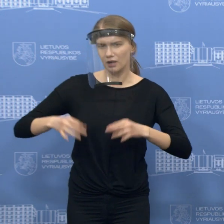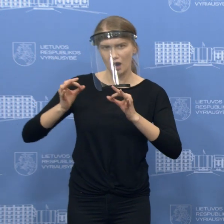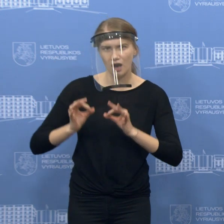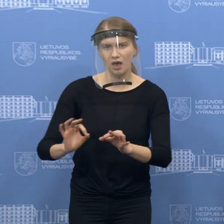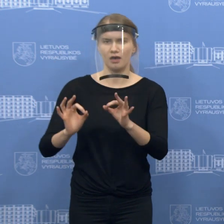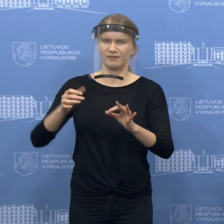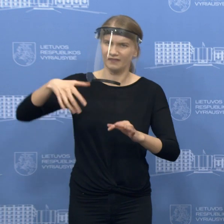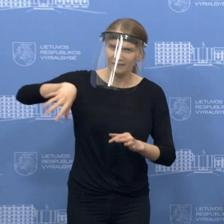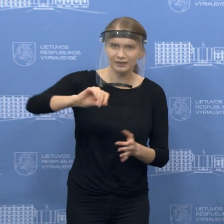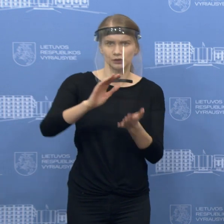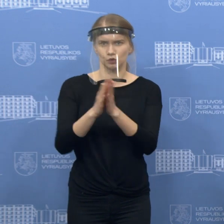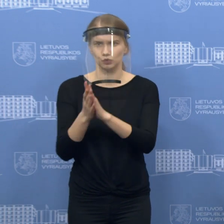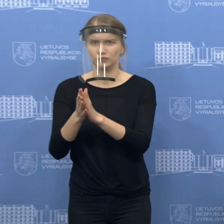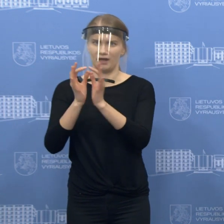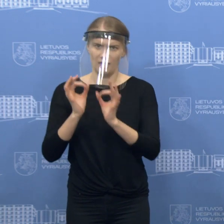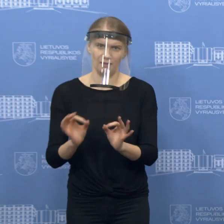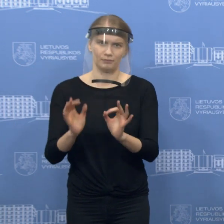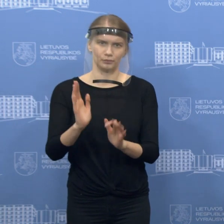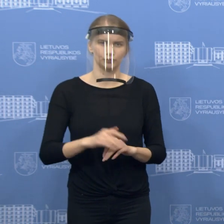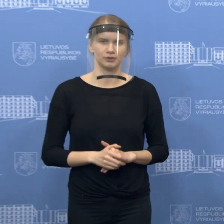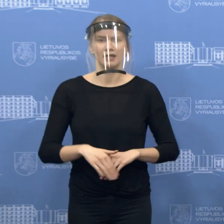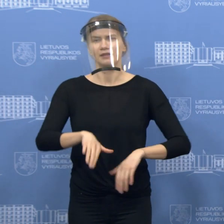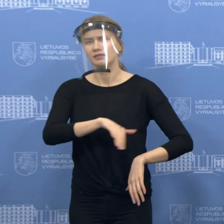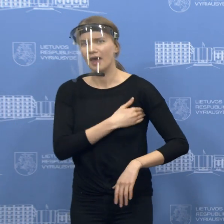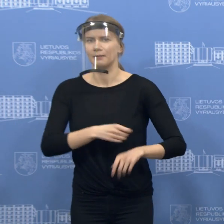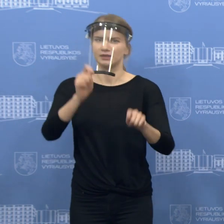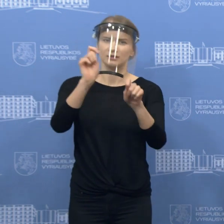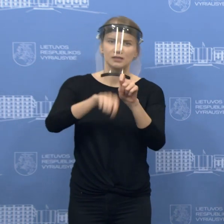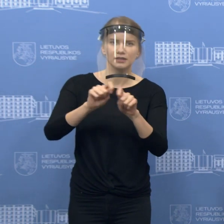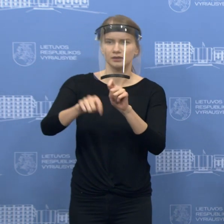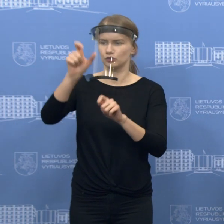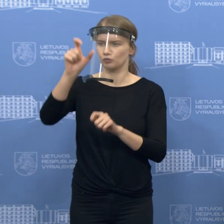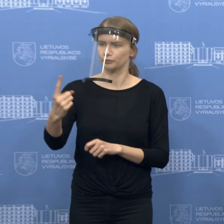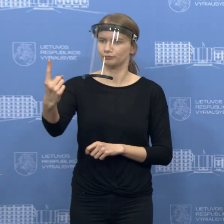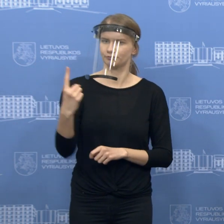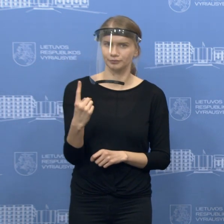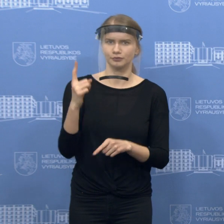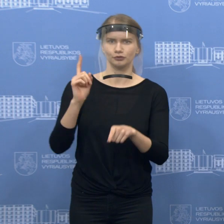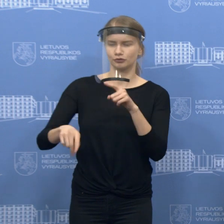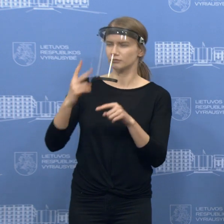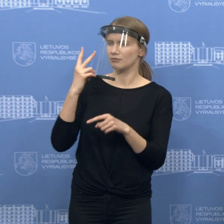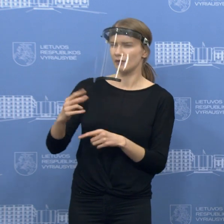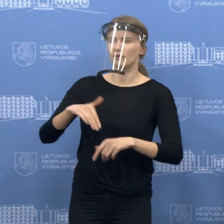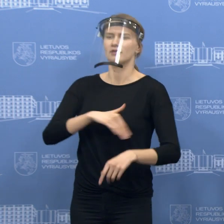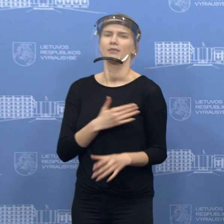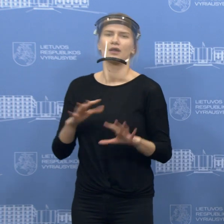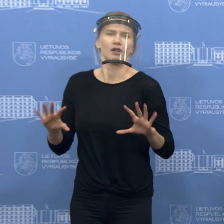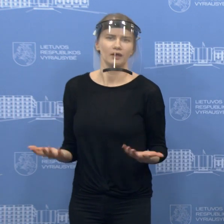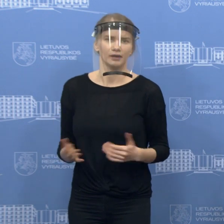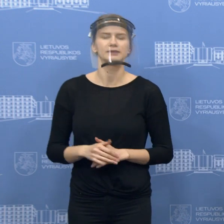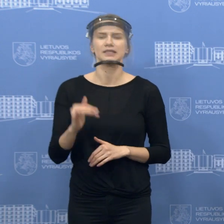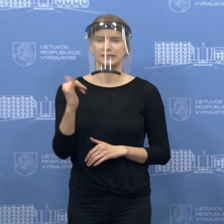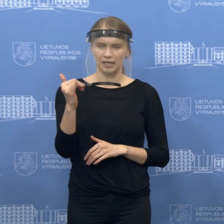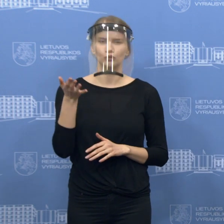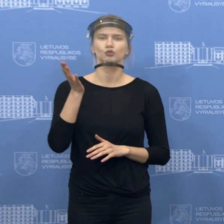eliminavimas, tiek kurie yra riziko zonoje, temperatūros režimo matavimas ir panašus dalykai. Tai to sąlygos bus